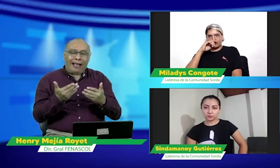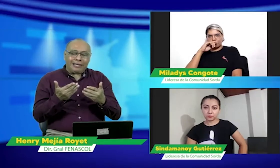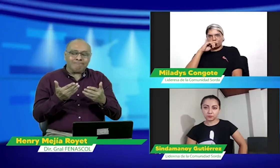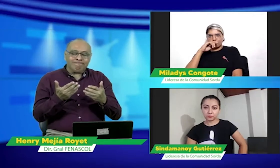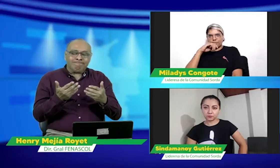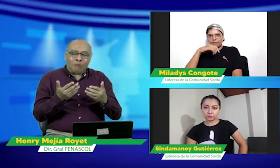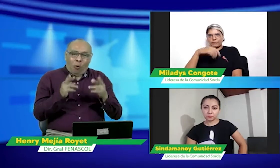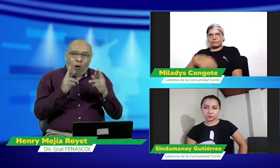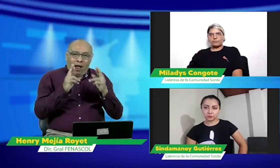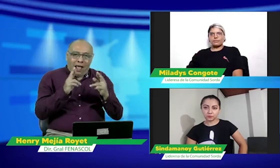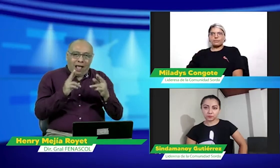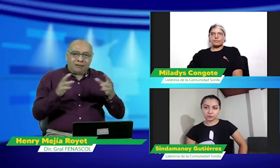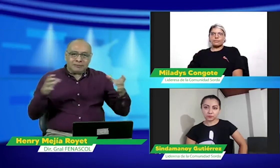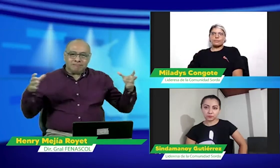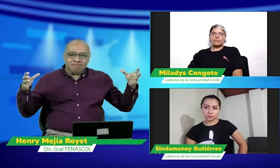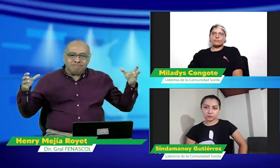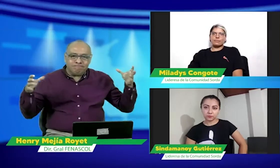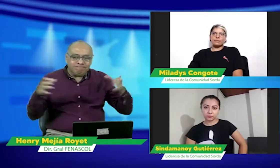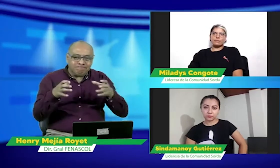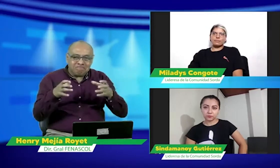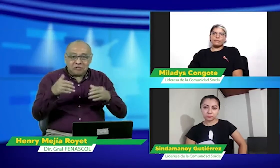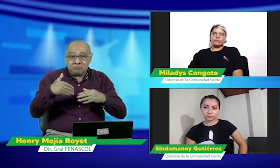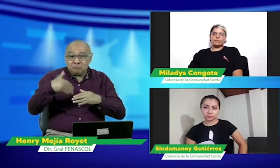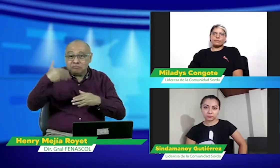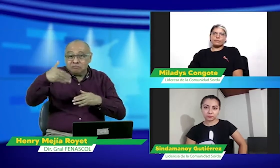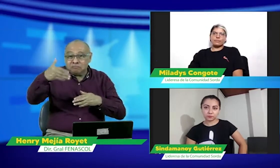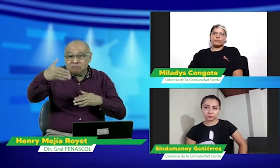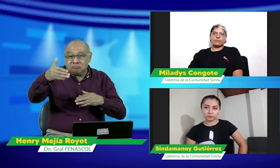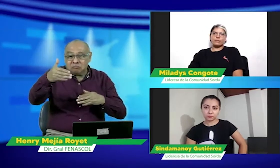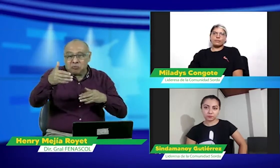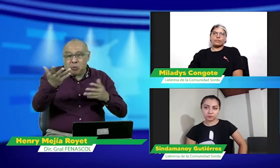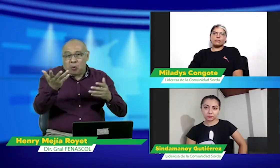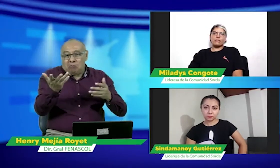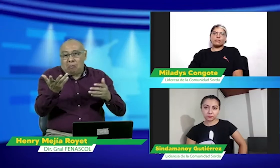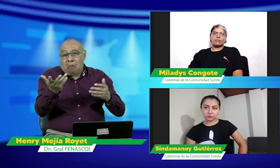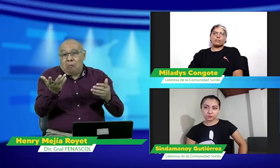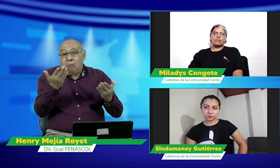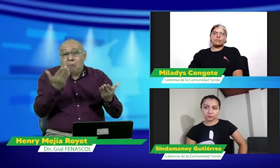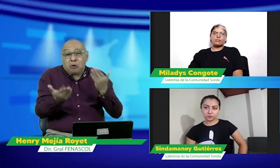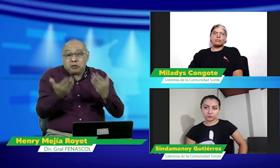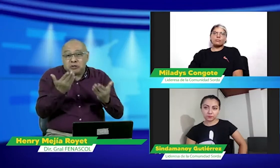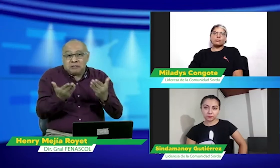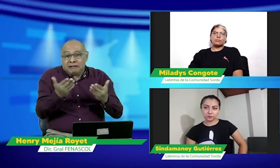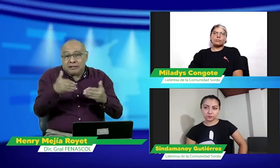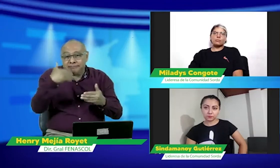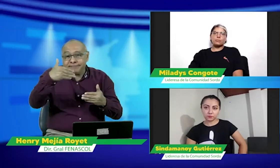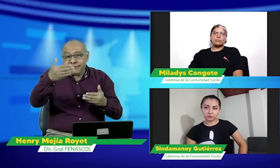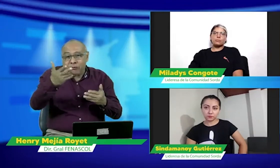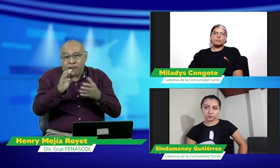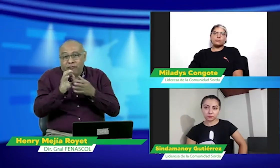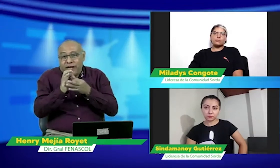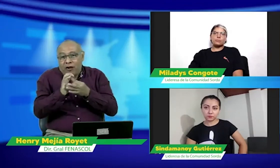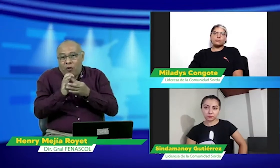lengua de señas defendiendo la lengua de señas ojalá que esto también sirva para la unidad que más adelante